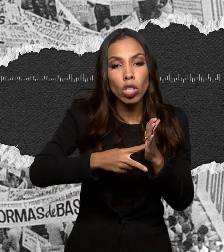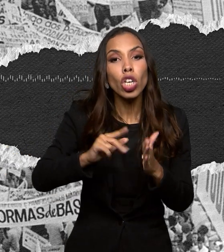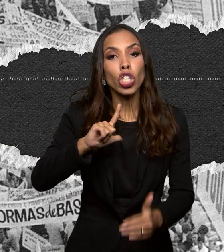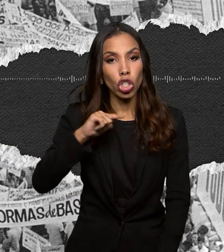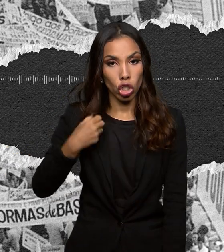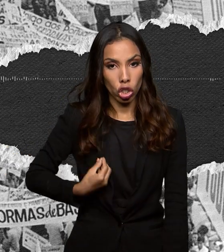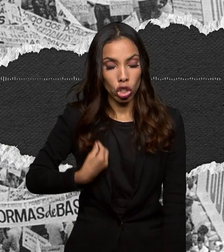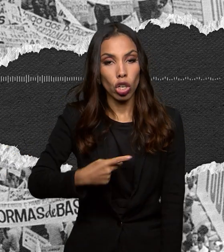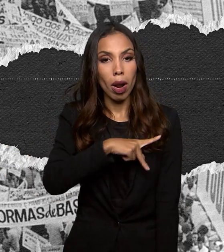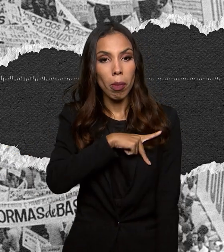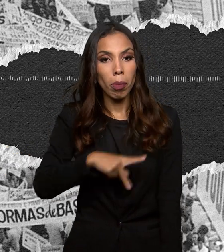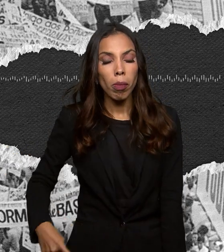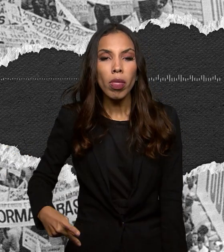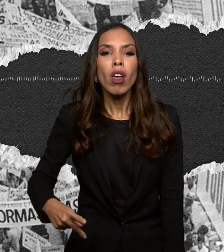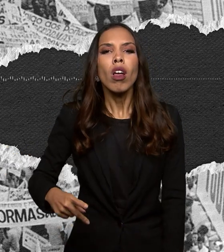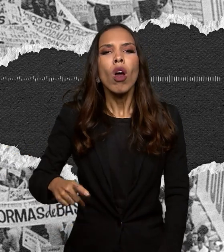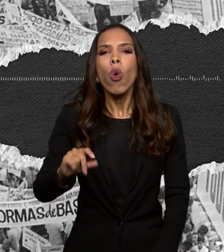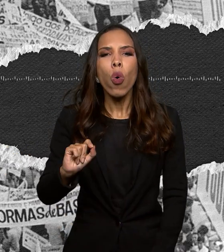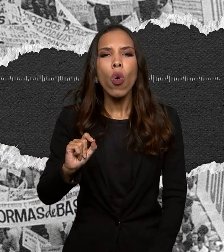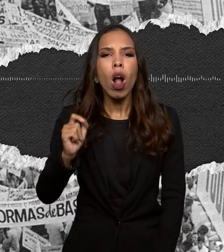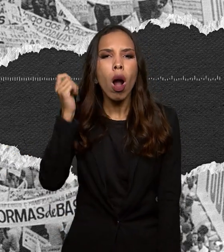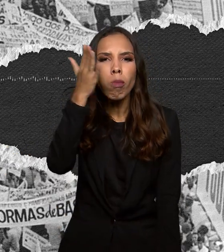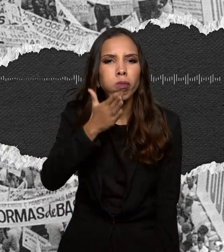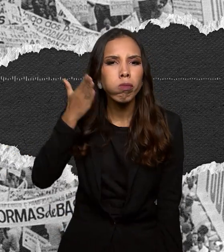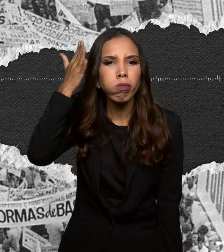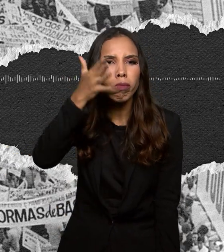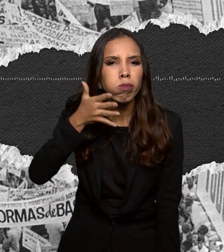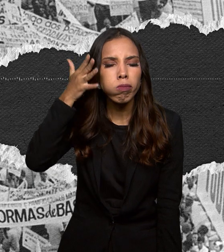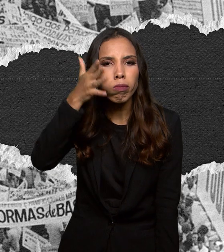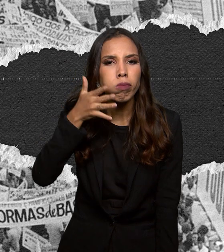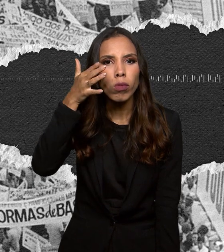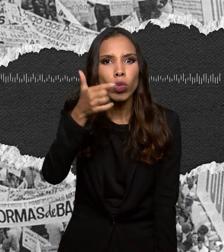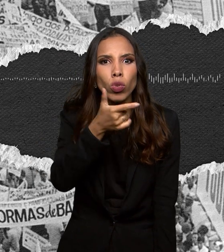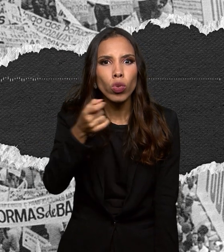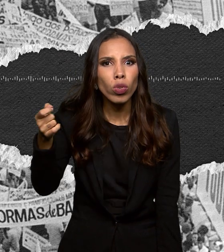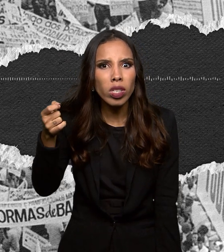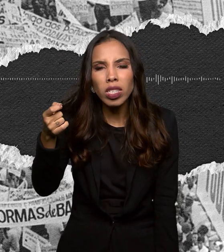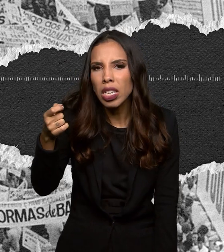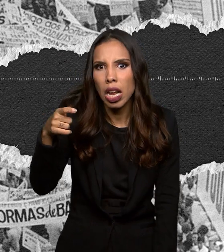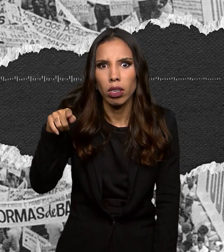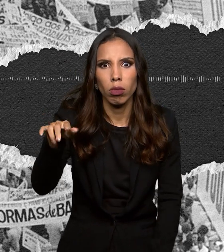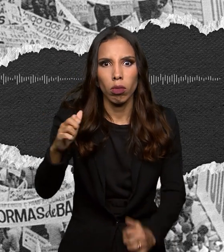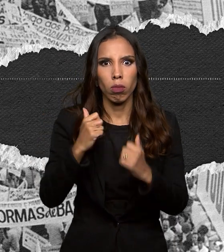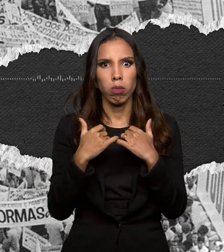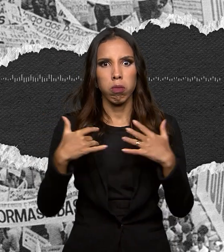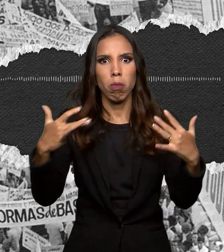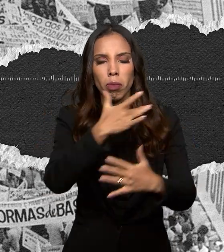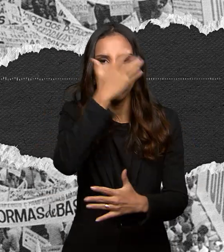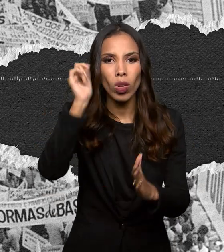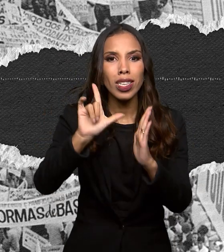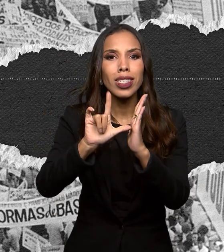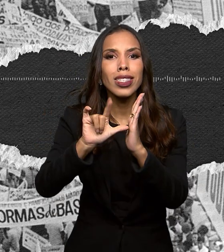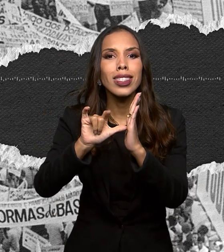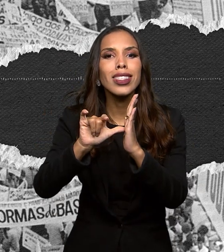Jango falava para cerca de 200 mil pessoas na central do Brasil. Uma gigantesca estação ferroviária que fica no centro do Rio de Janeiro.